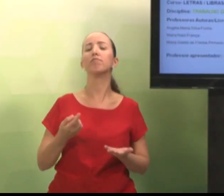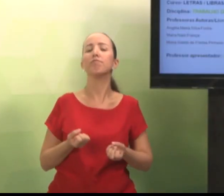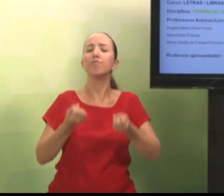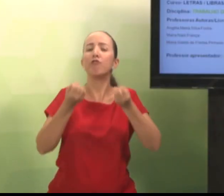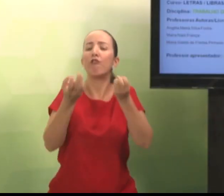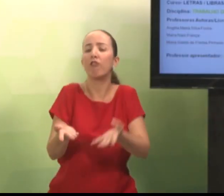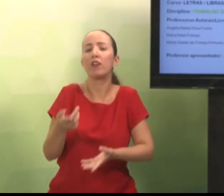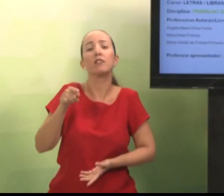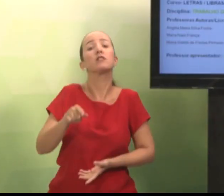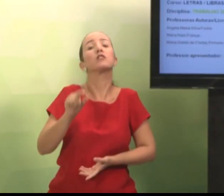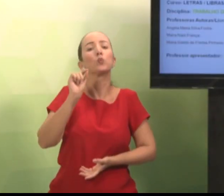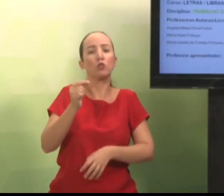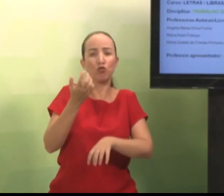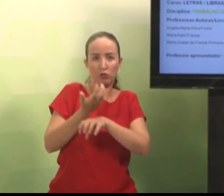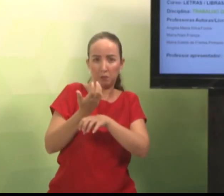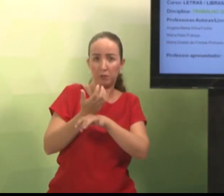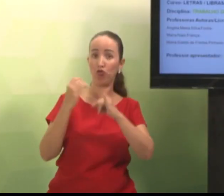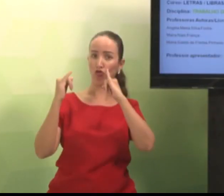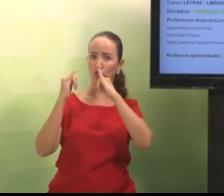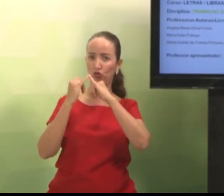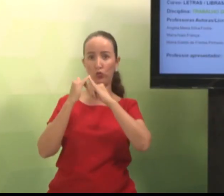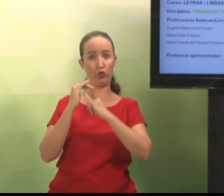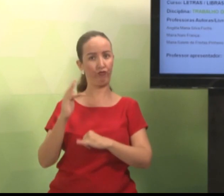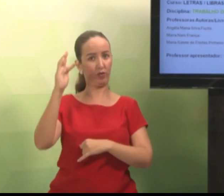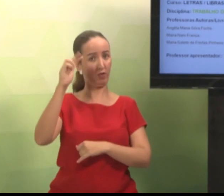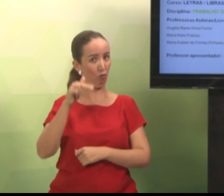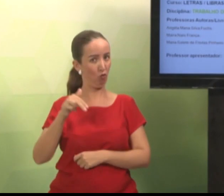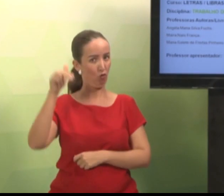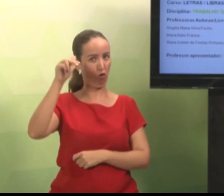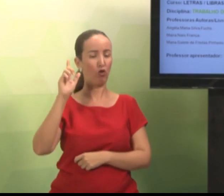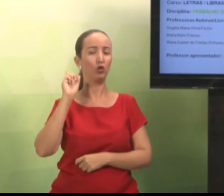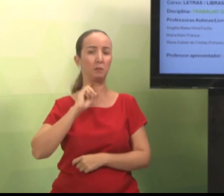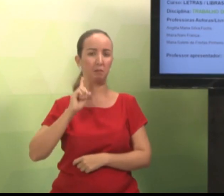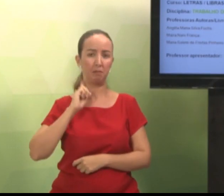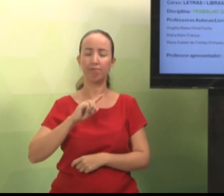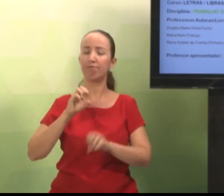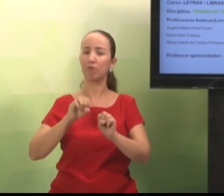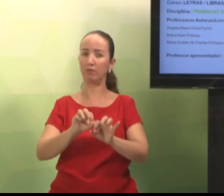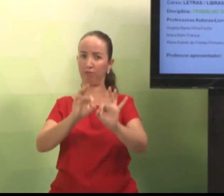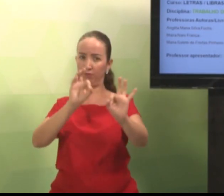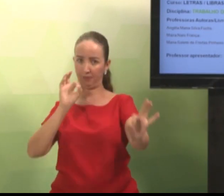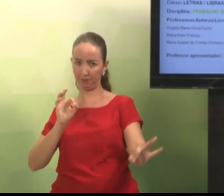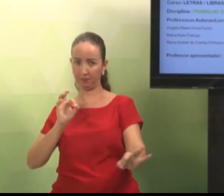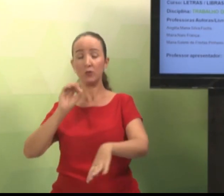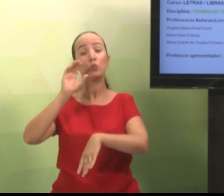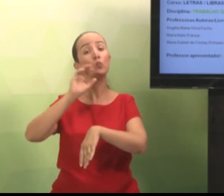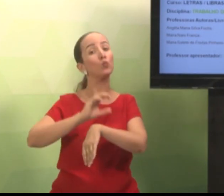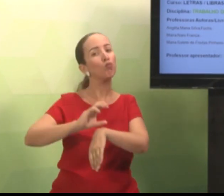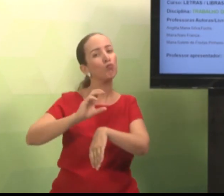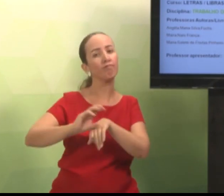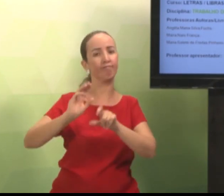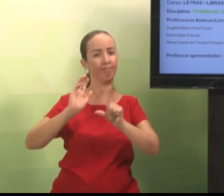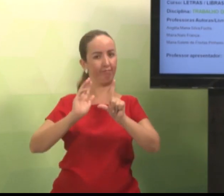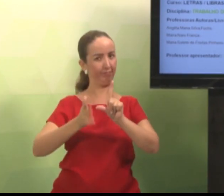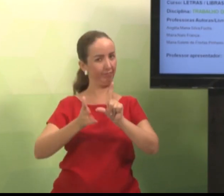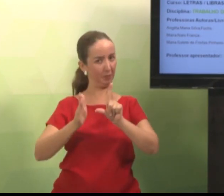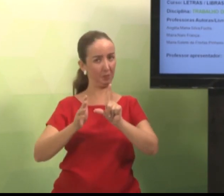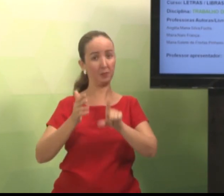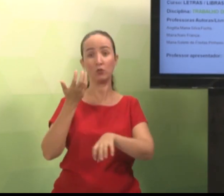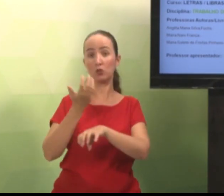Hoje está sendo disponibilizada a disciplina pelo IFNMG, Educação à Distância, no curso de Letras